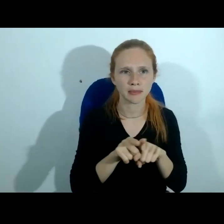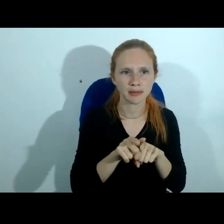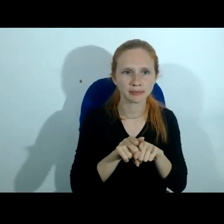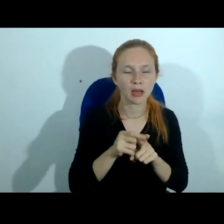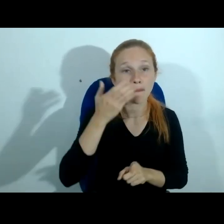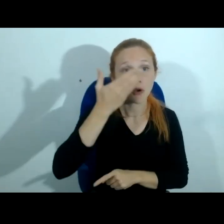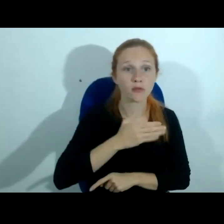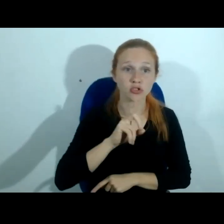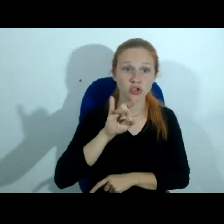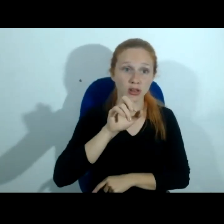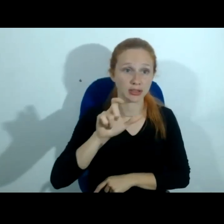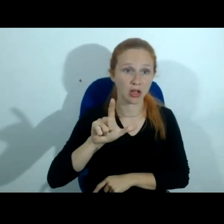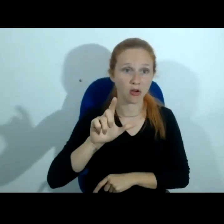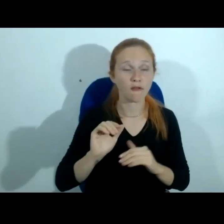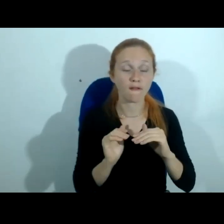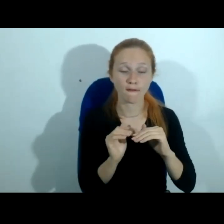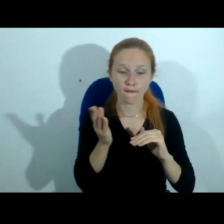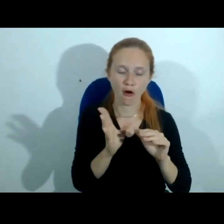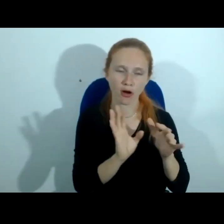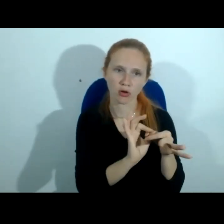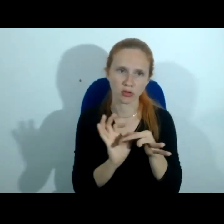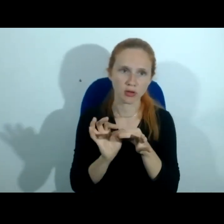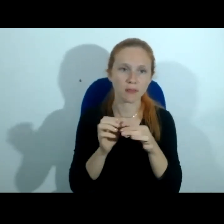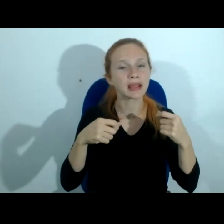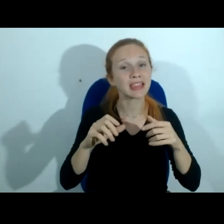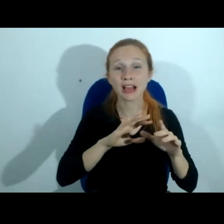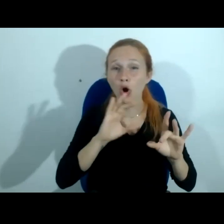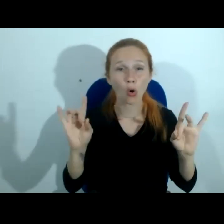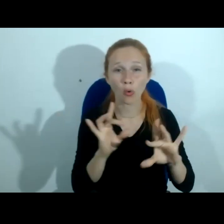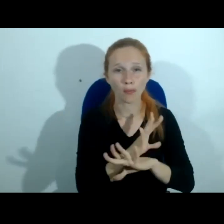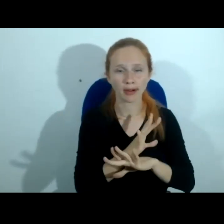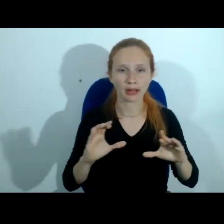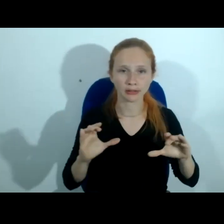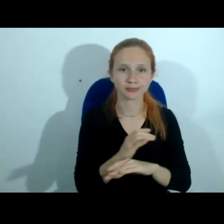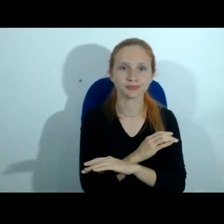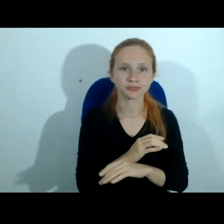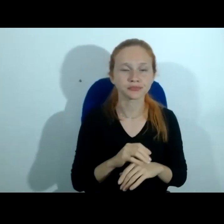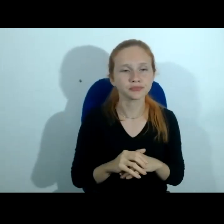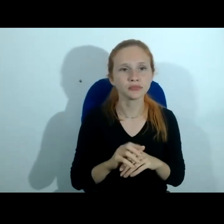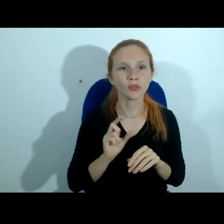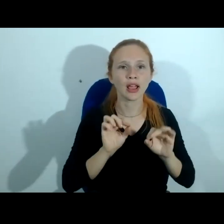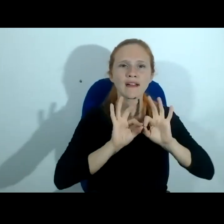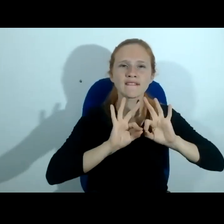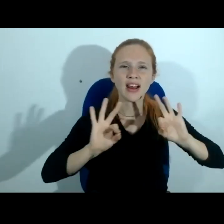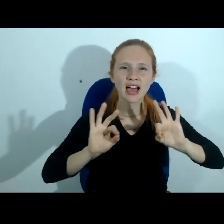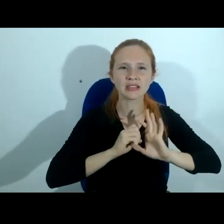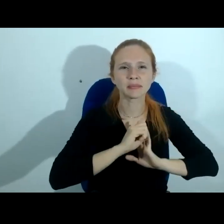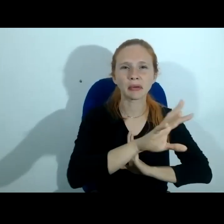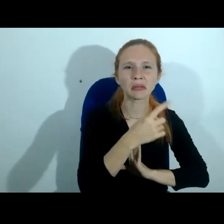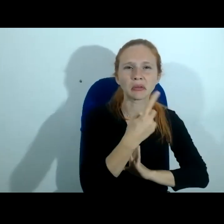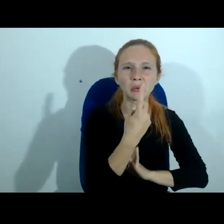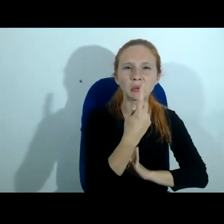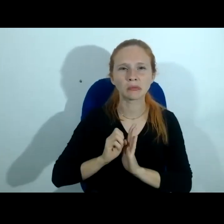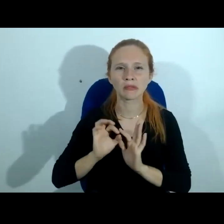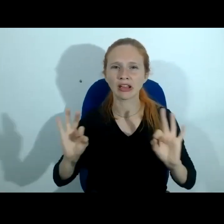prova digital fora do seu contexto isso é uma prova completa então frases soltas provas